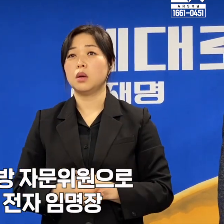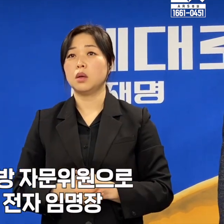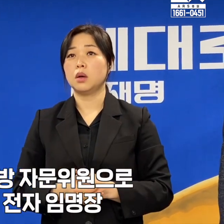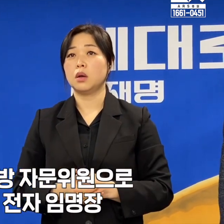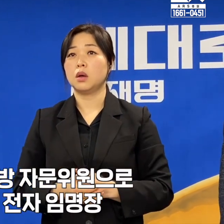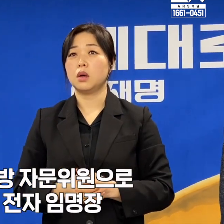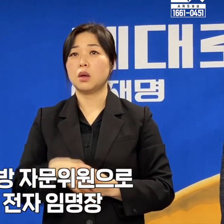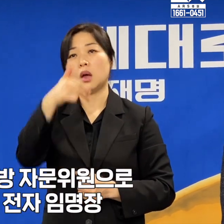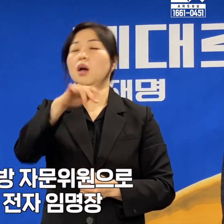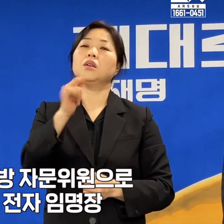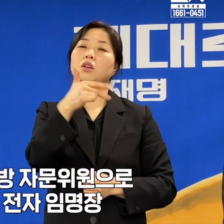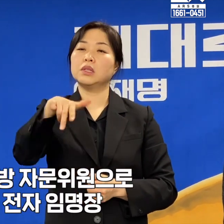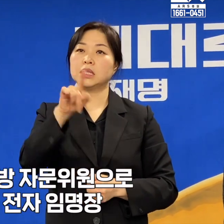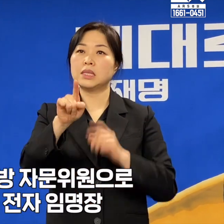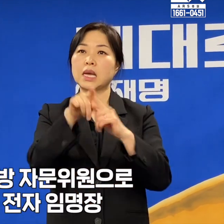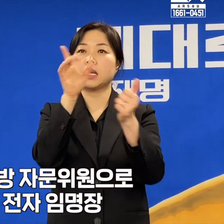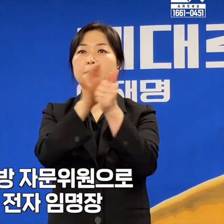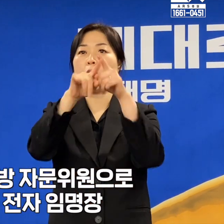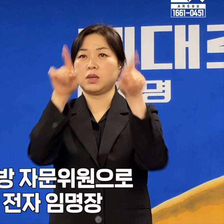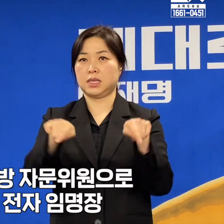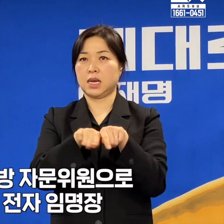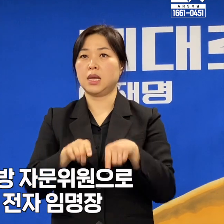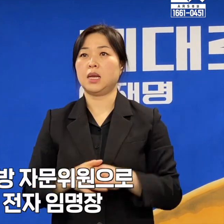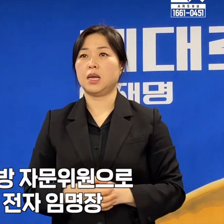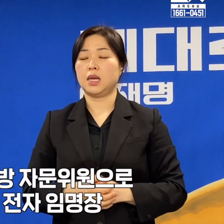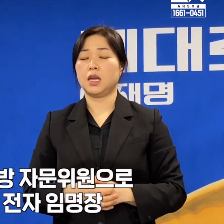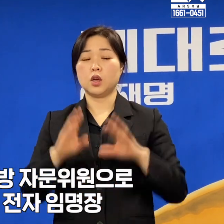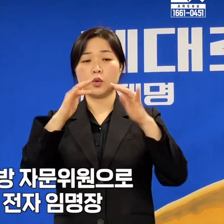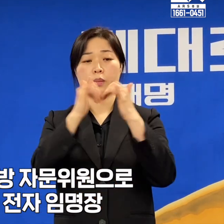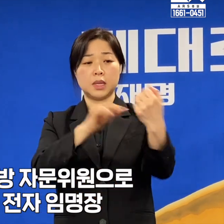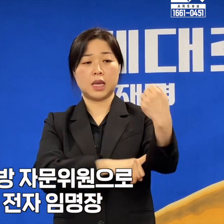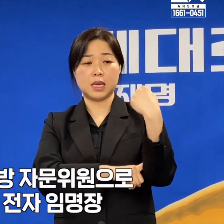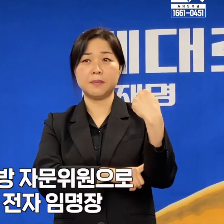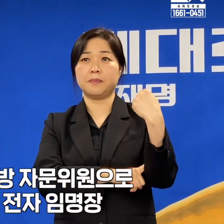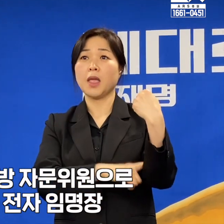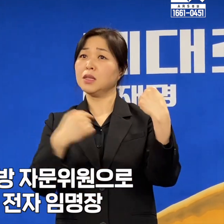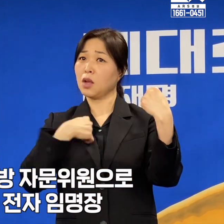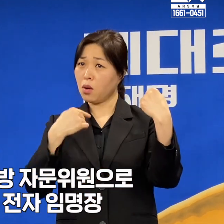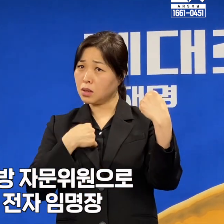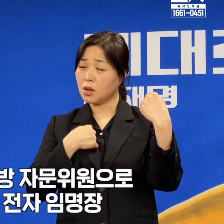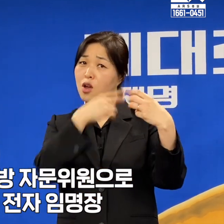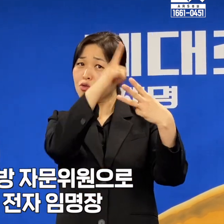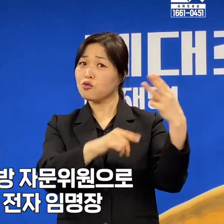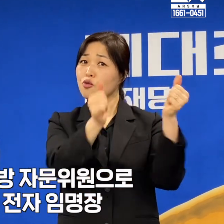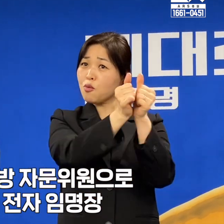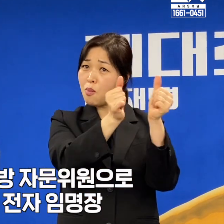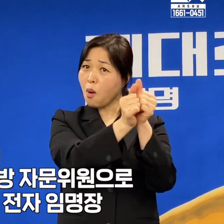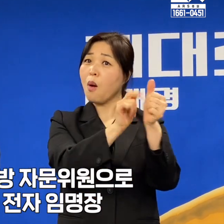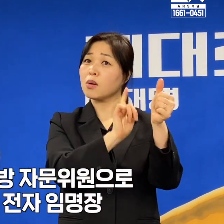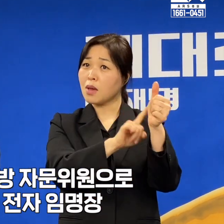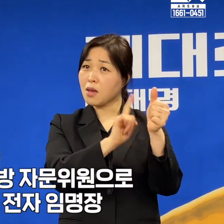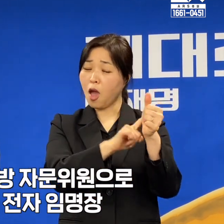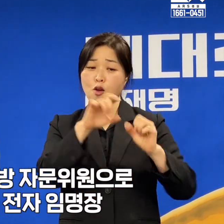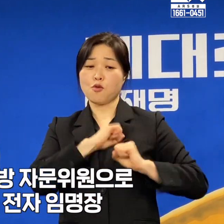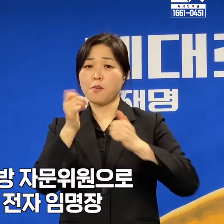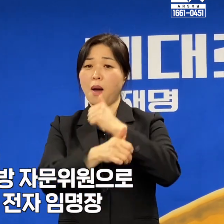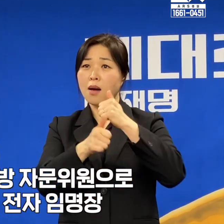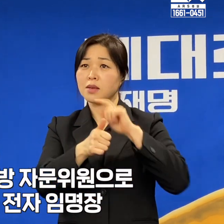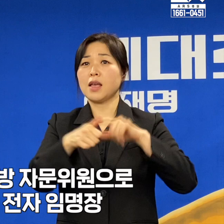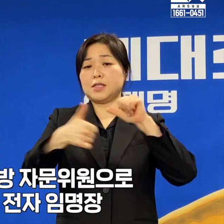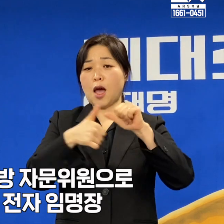전자임명장이었습니다. 저를 국민의힘 윤석열 후보 국방위